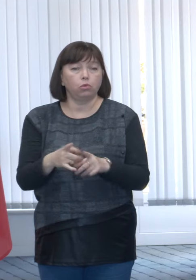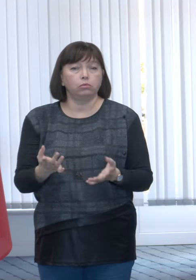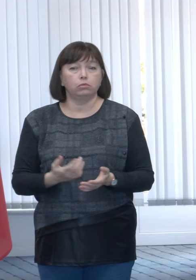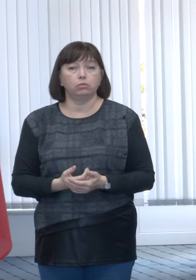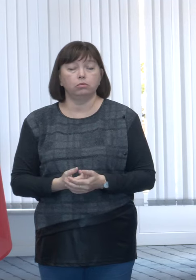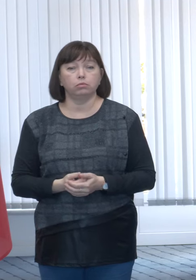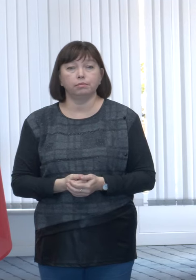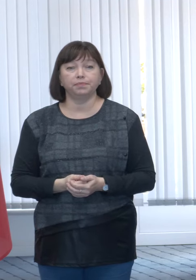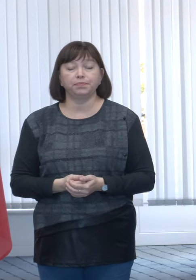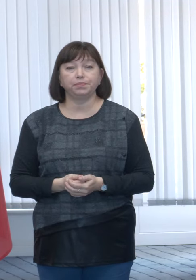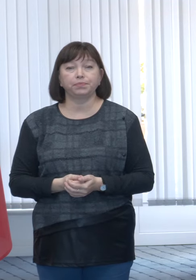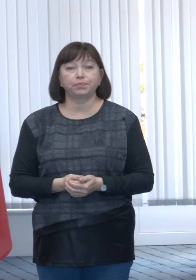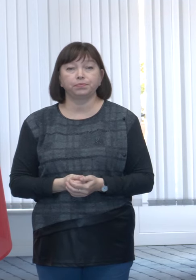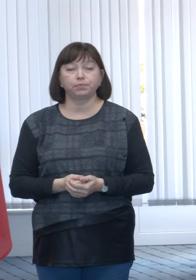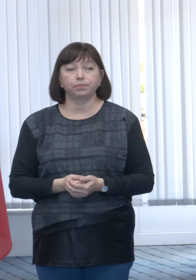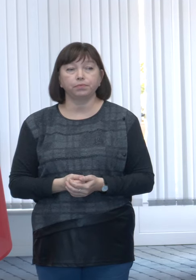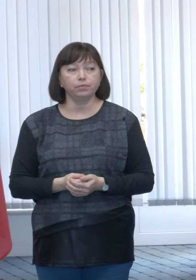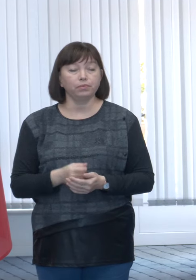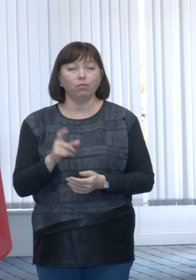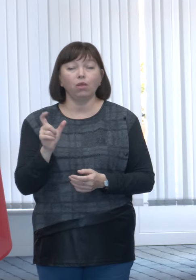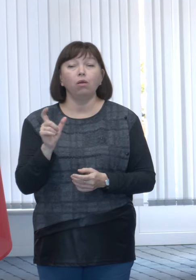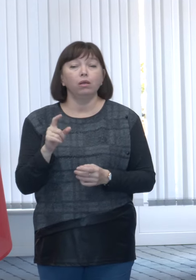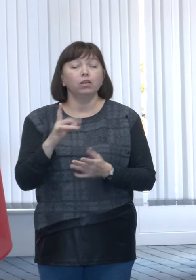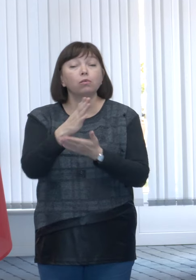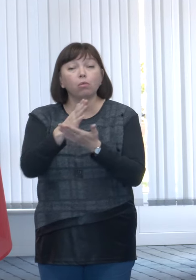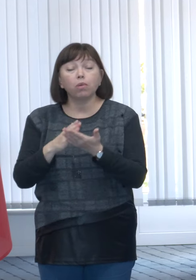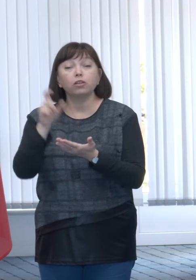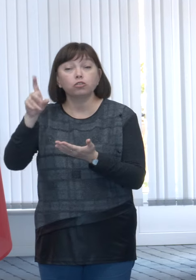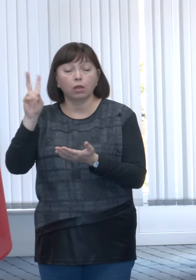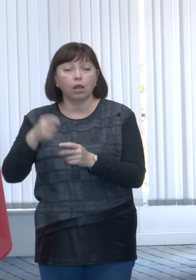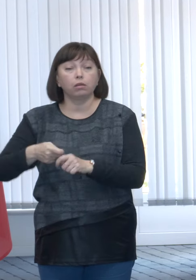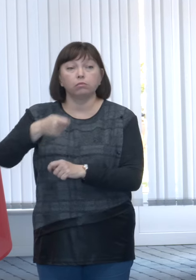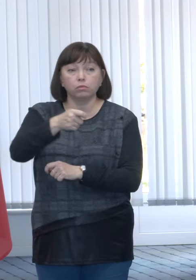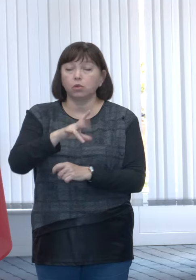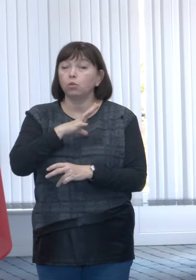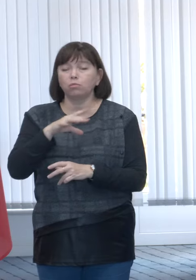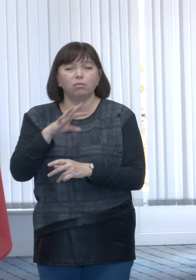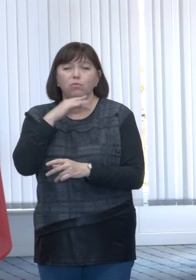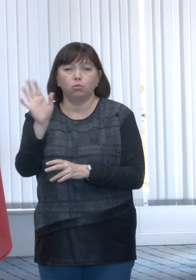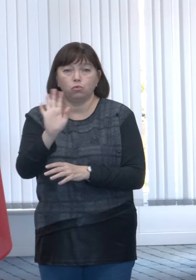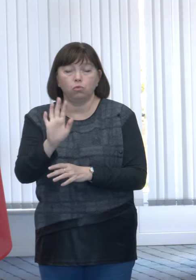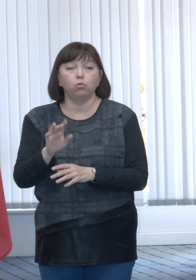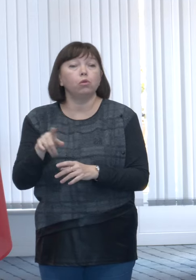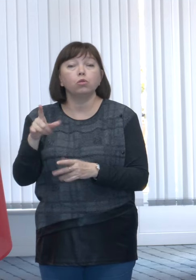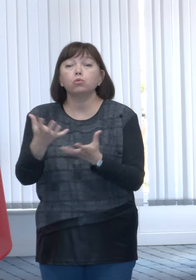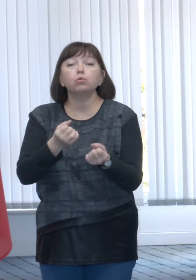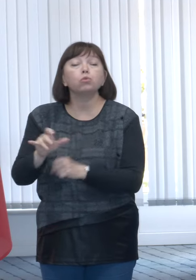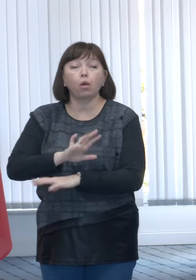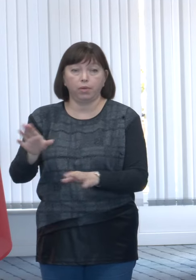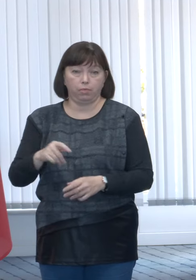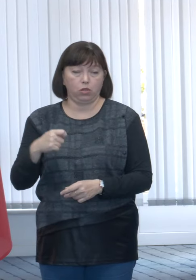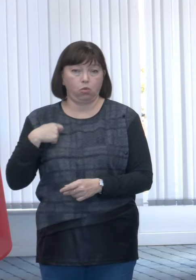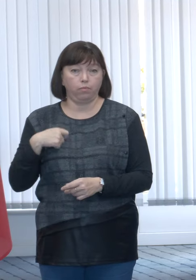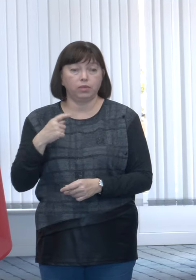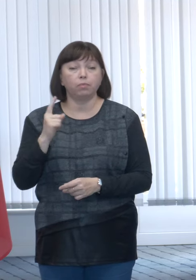parte din cei care s-au înscris anul trecut, nu a fost un număr foarte mare, dar nu au beneficiat